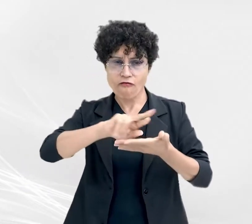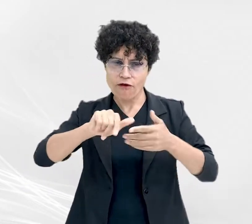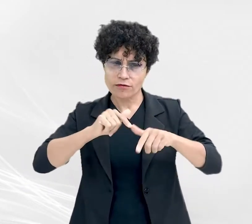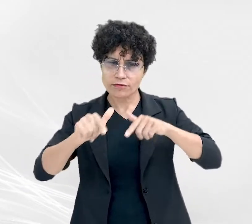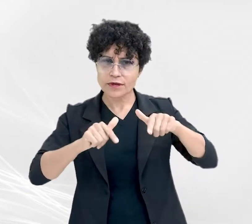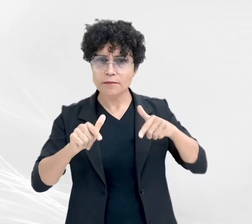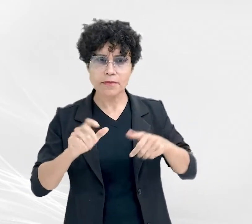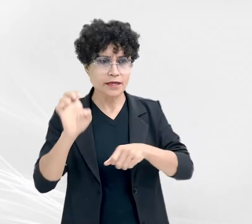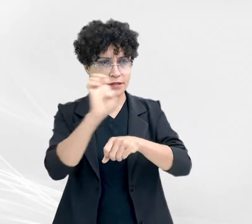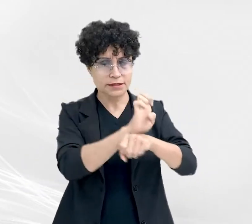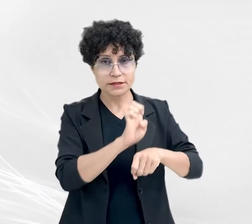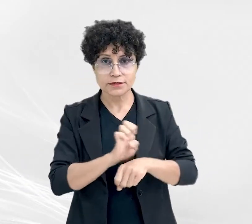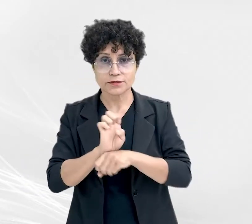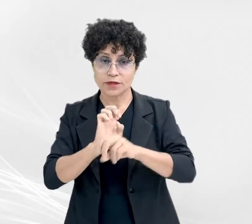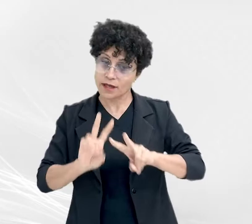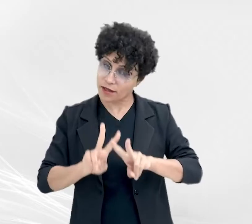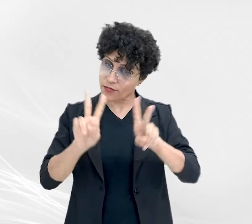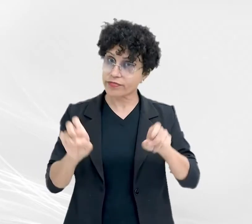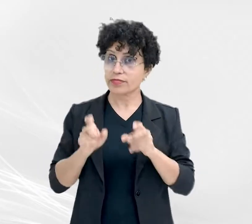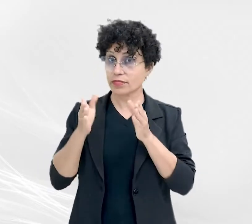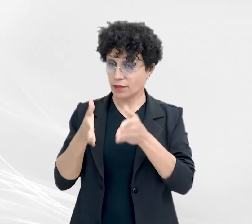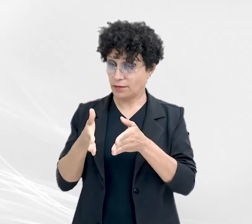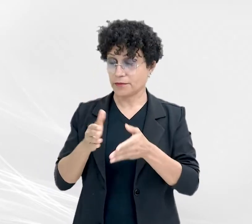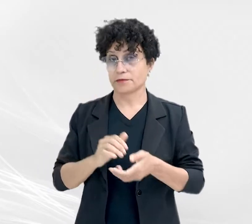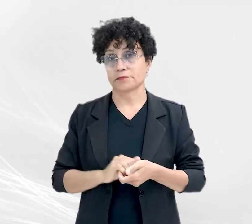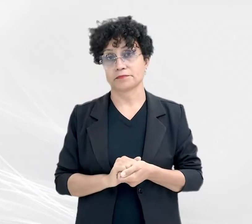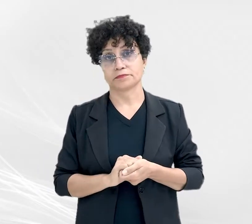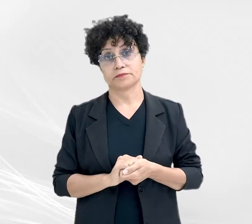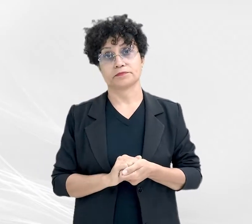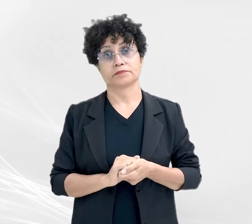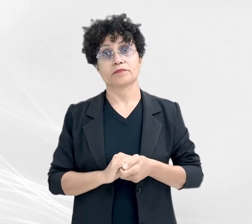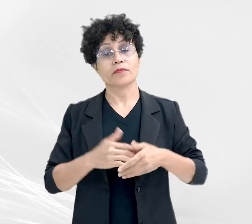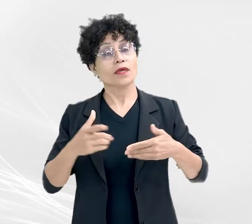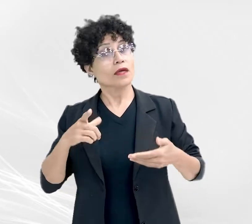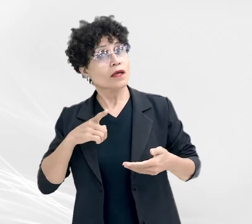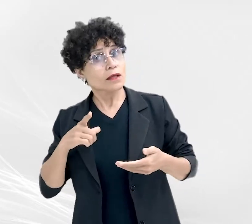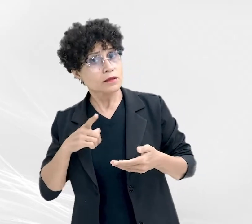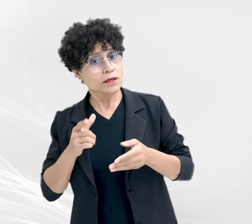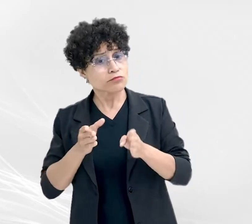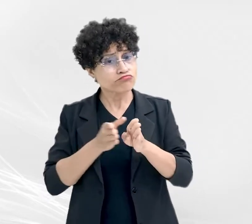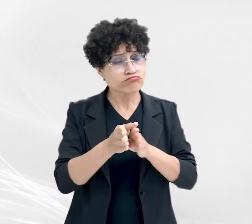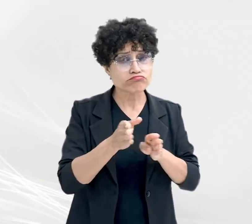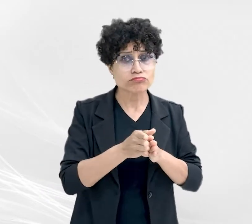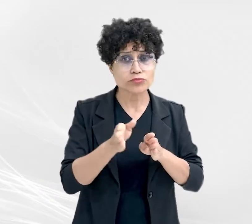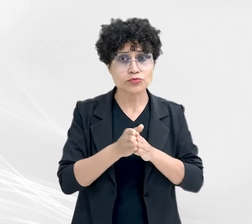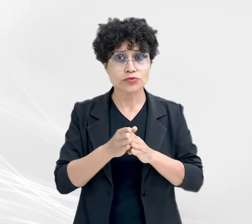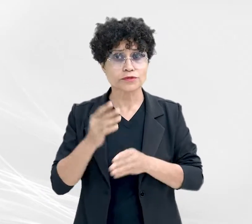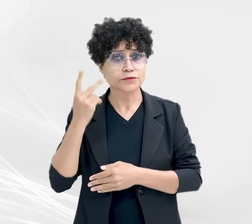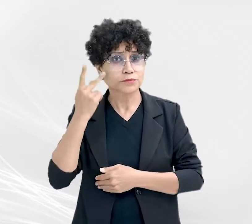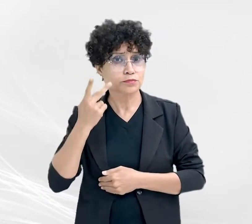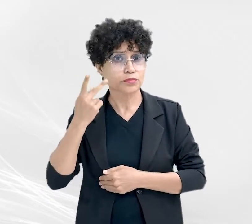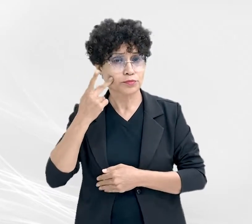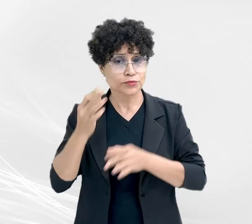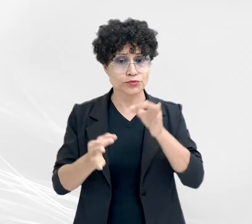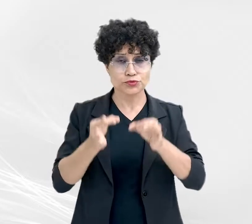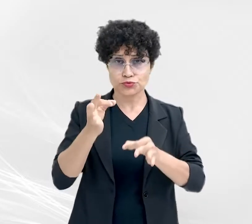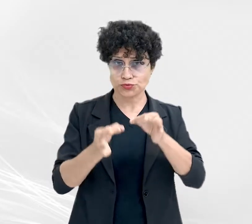todo o Estado abordando a temática. Abre aspas, estamos orientando os promotores de justiça